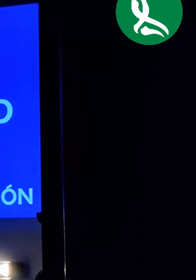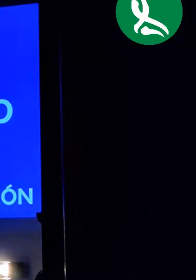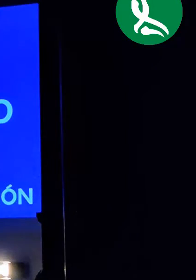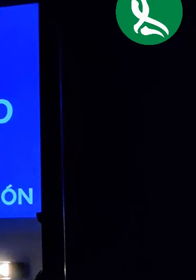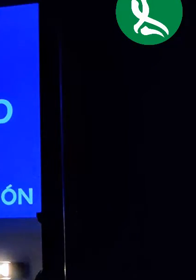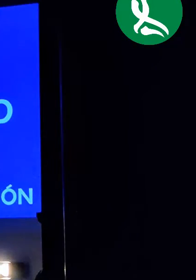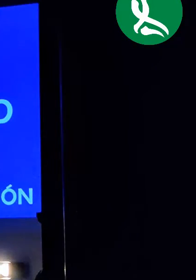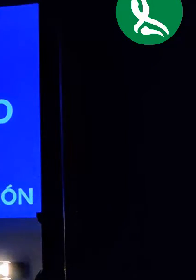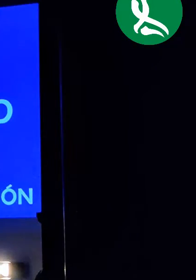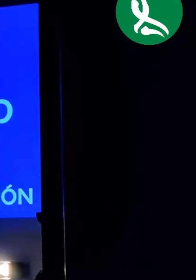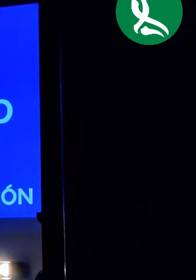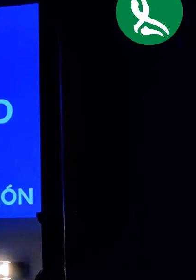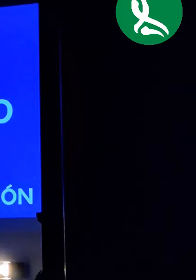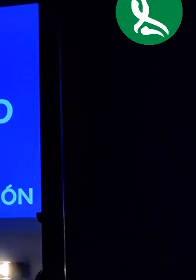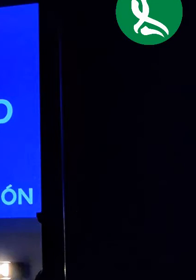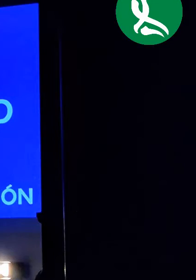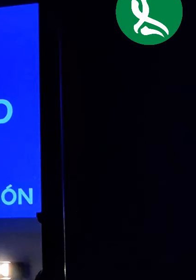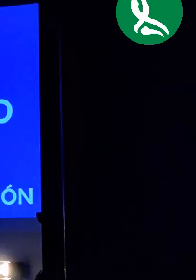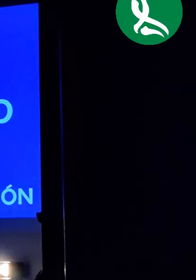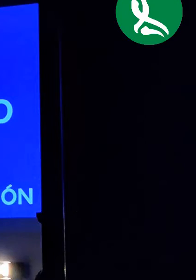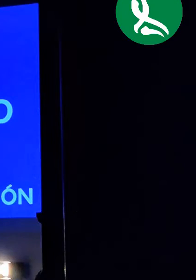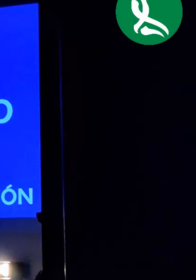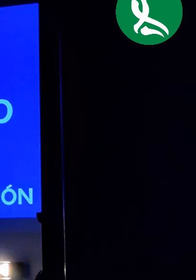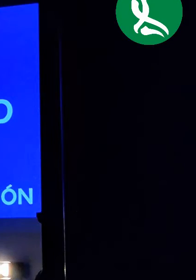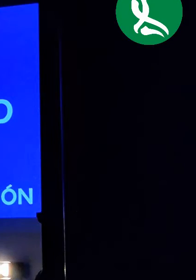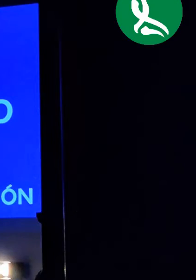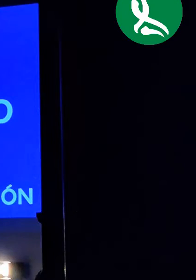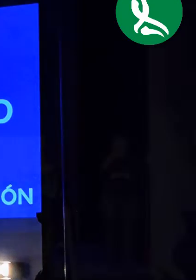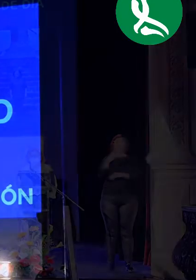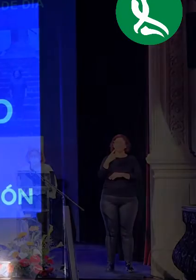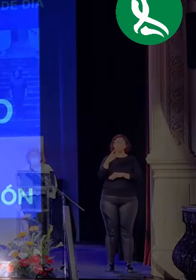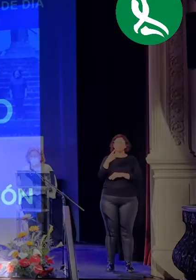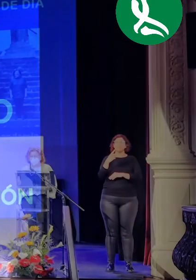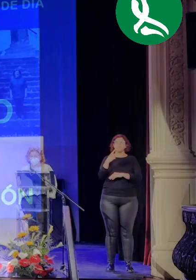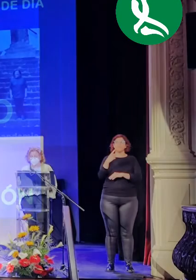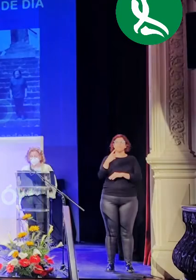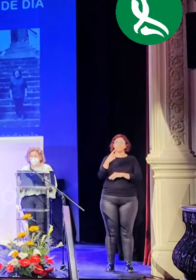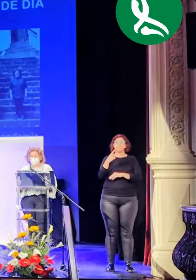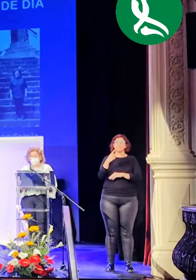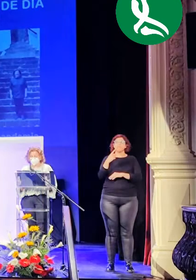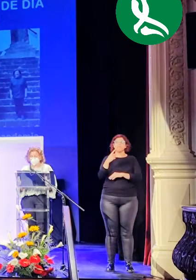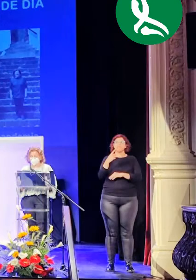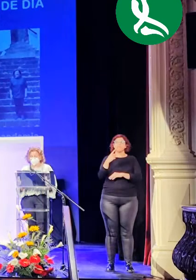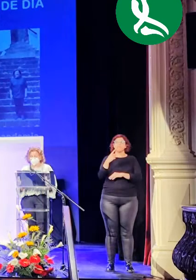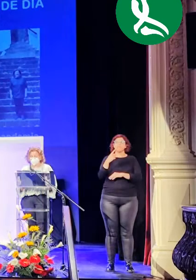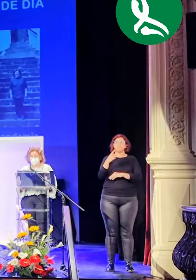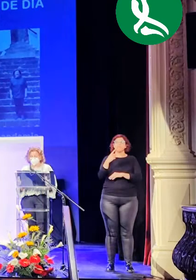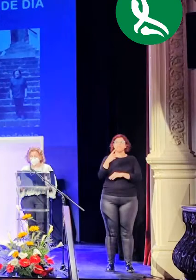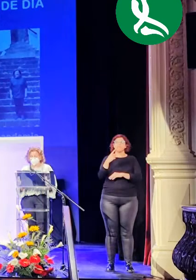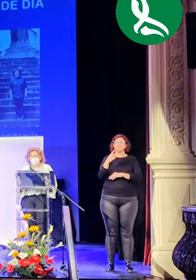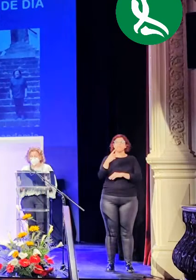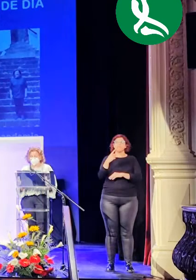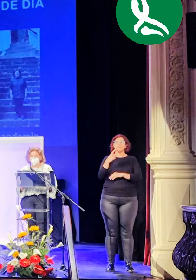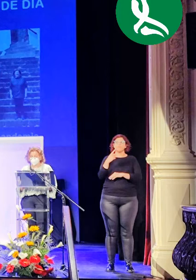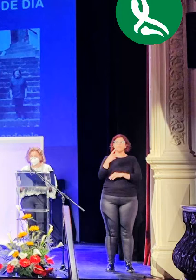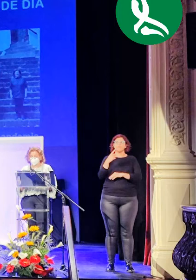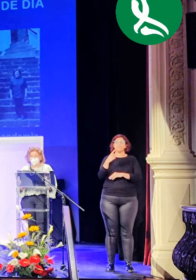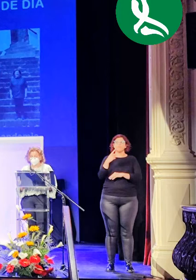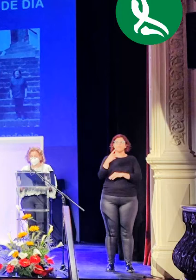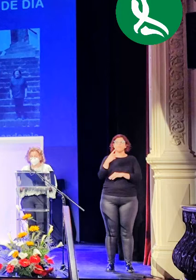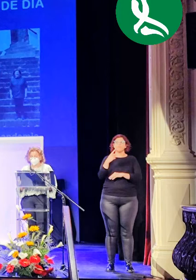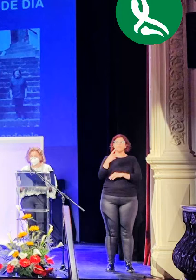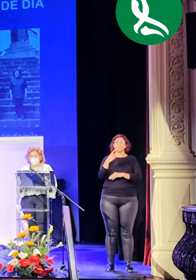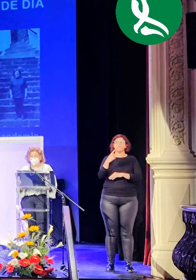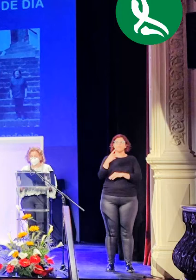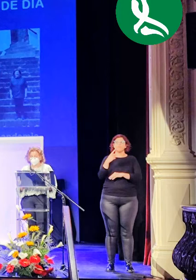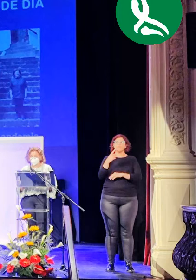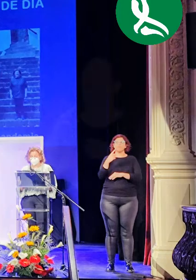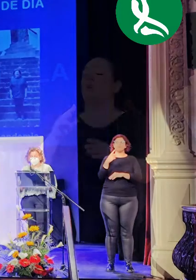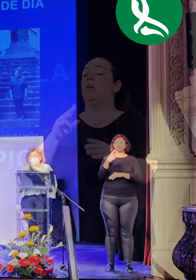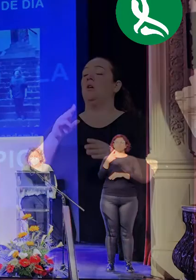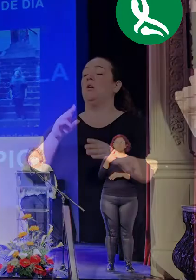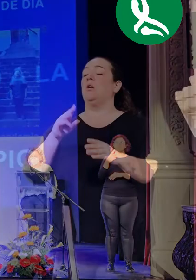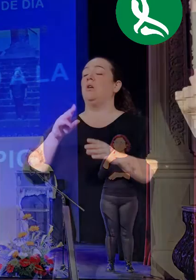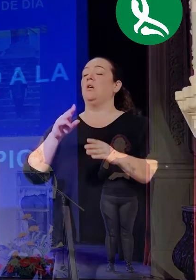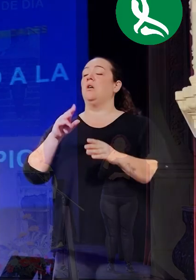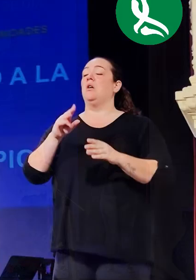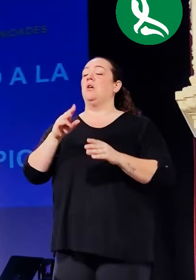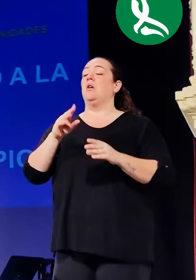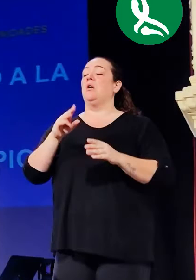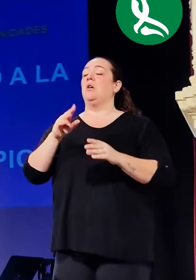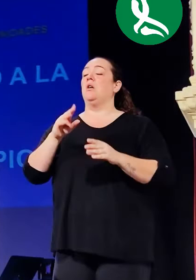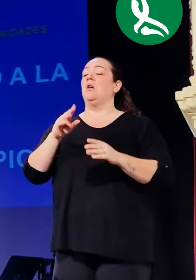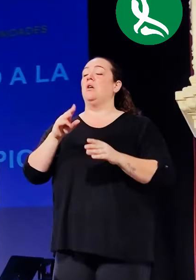Gracias a Gloria que nos acompañó a dar los primeros pasos en esta tarea y que sabemos que sigue teniendo un trozo de corazón en este sueño.